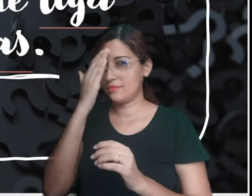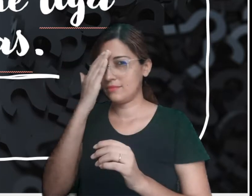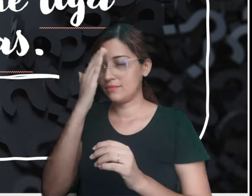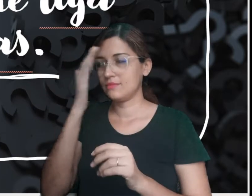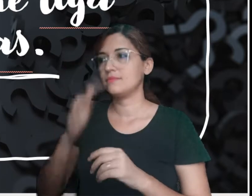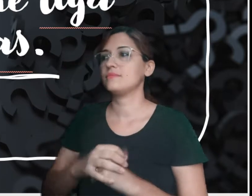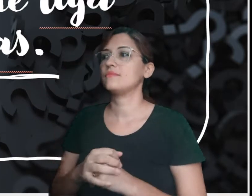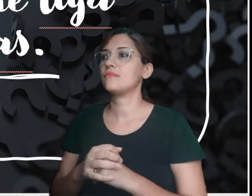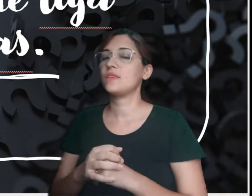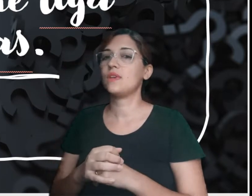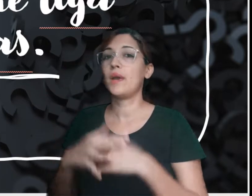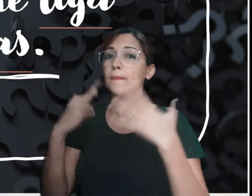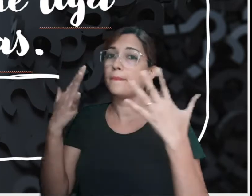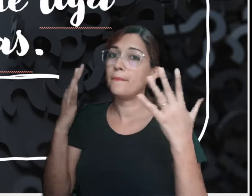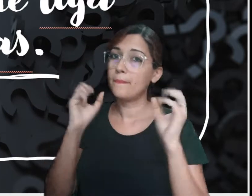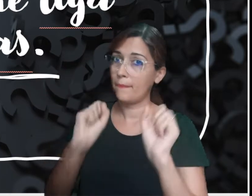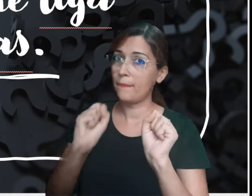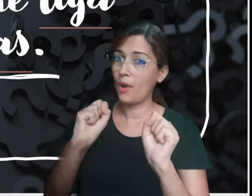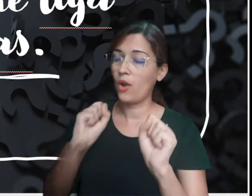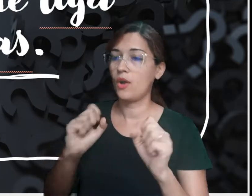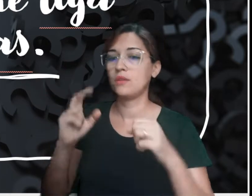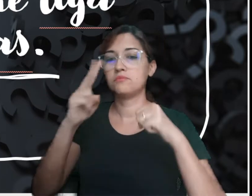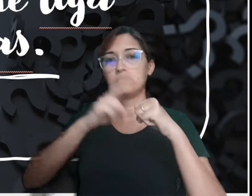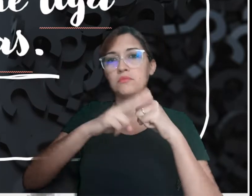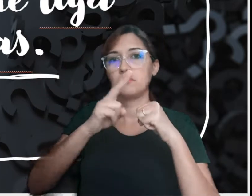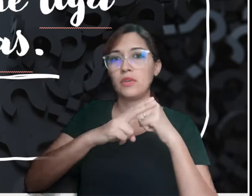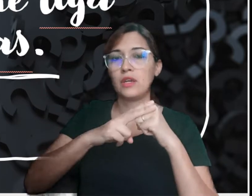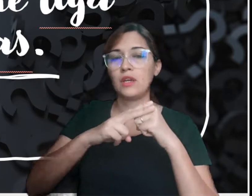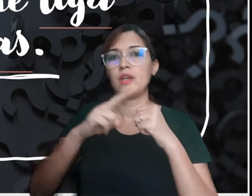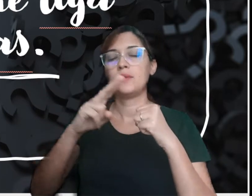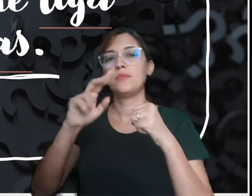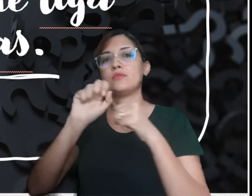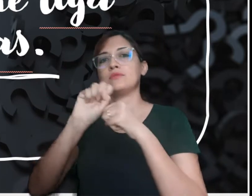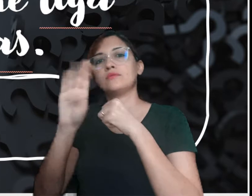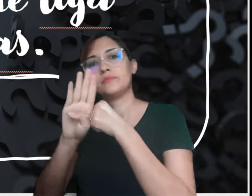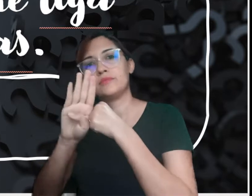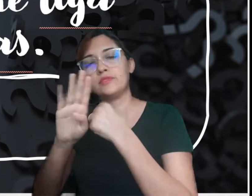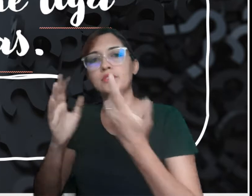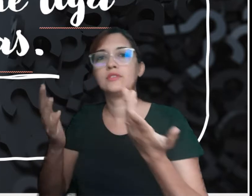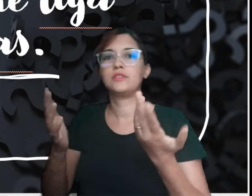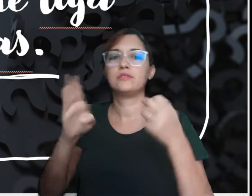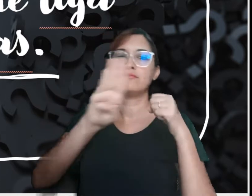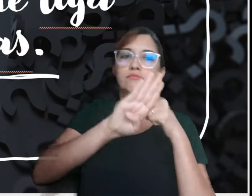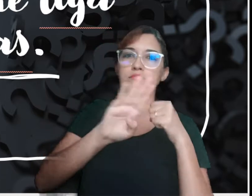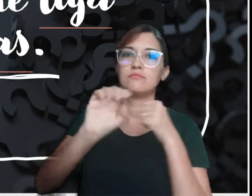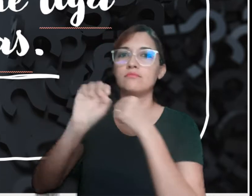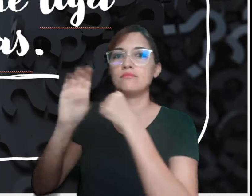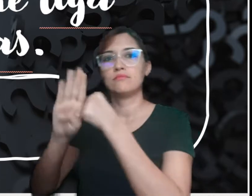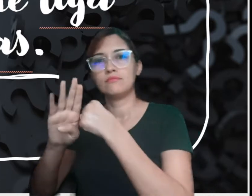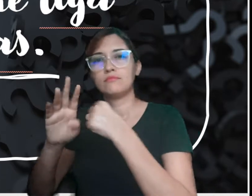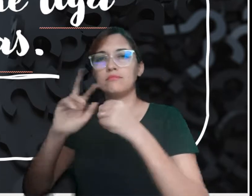Entenderam? Então, pode ser a união entre um verbo e um substantivo, dois substantivos.